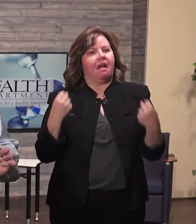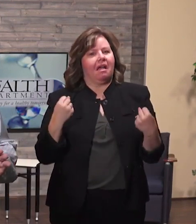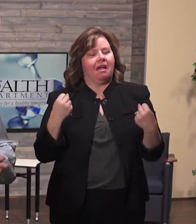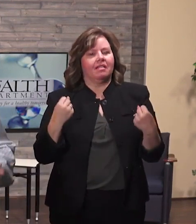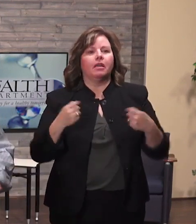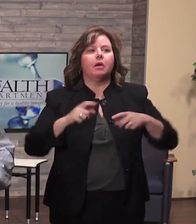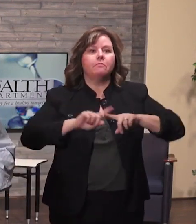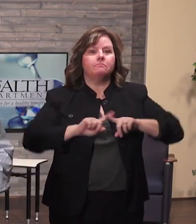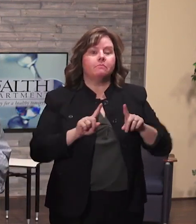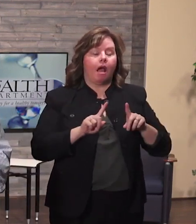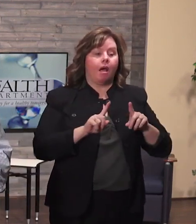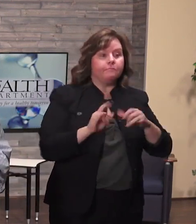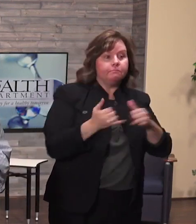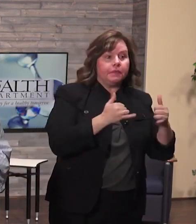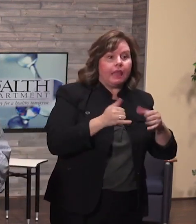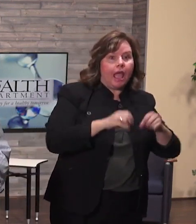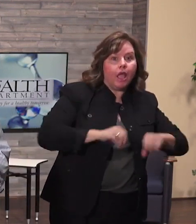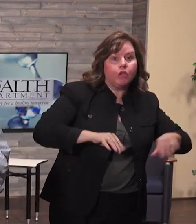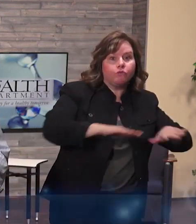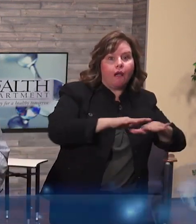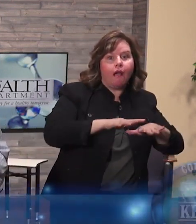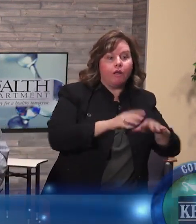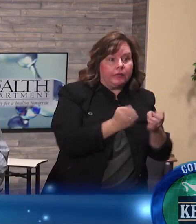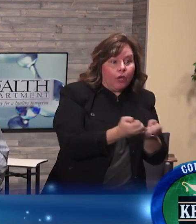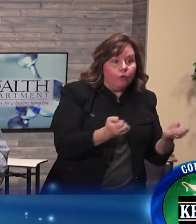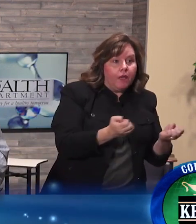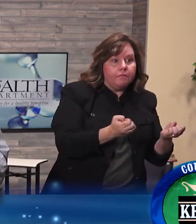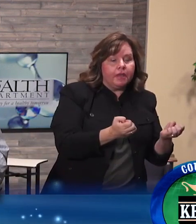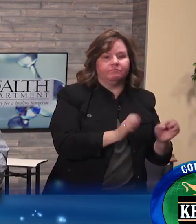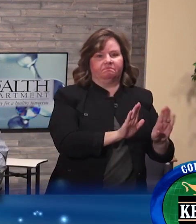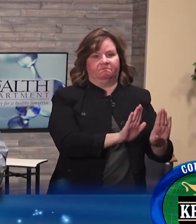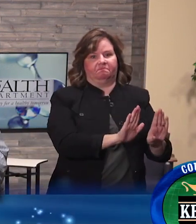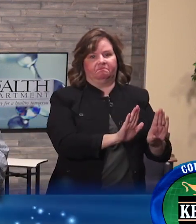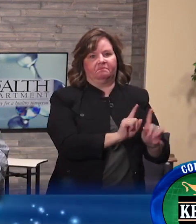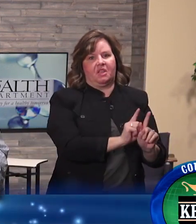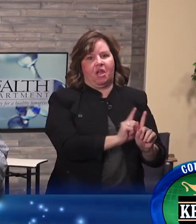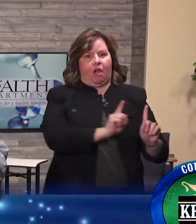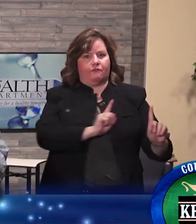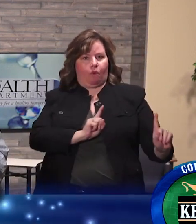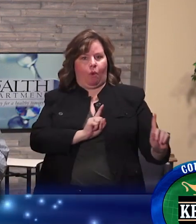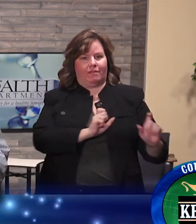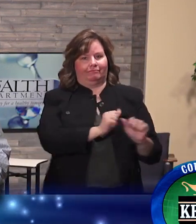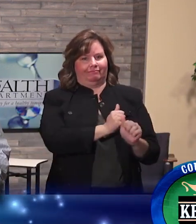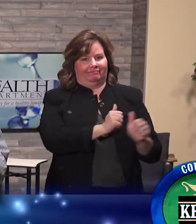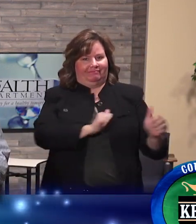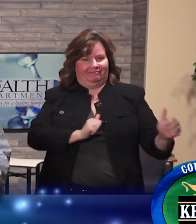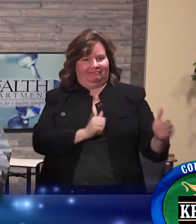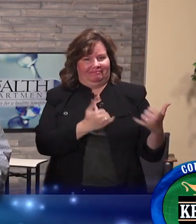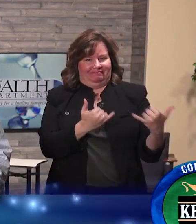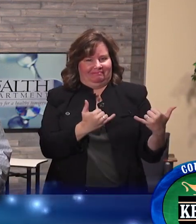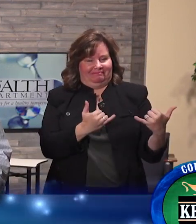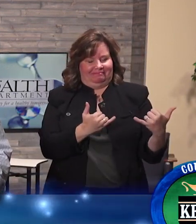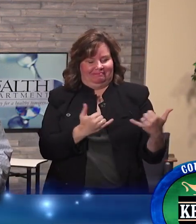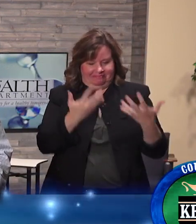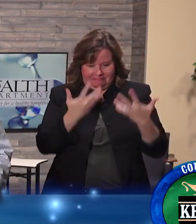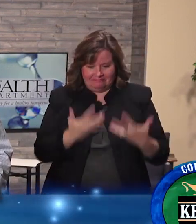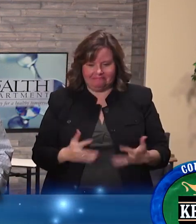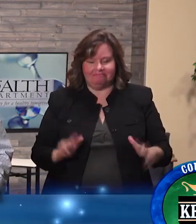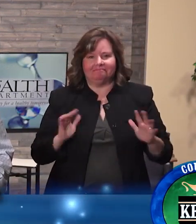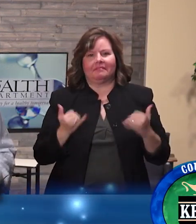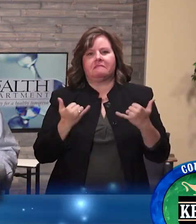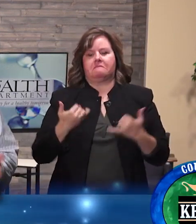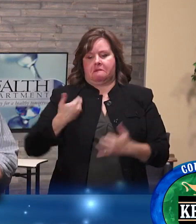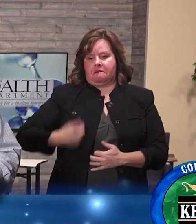carteles o dejar claro que usted está desalentando a los niños de jugar en el equipo de juegos infantiles.